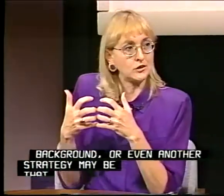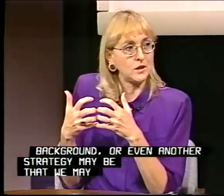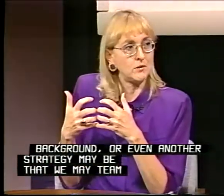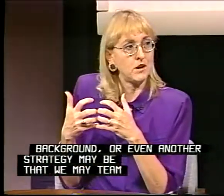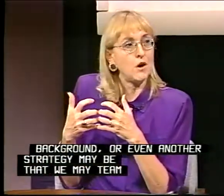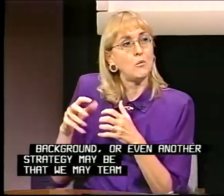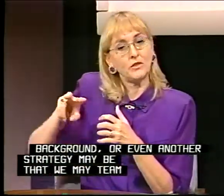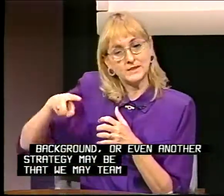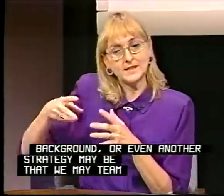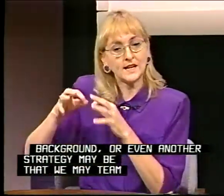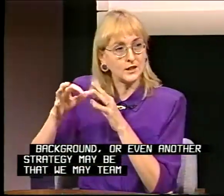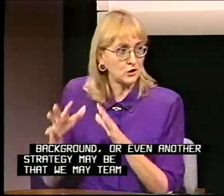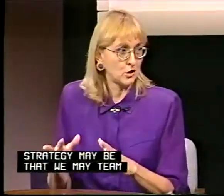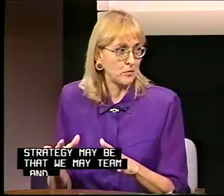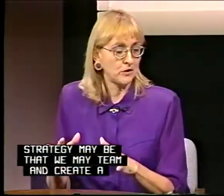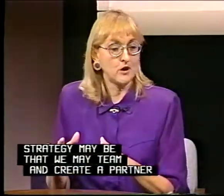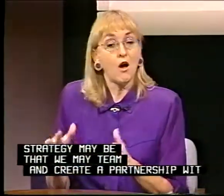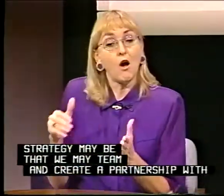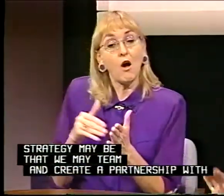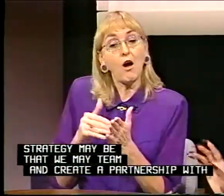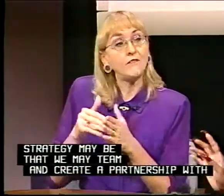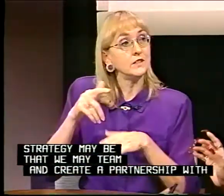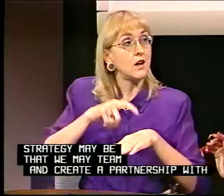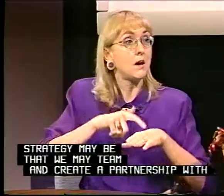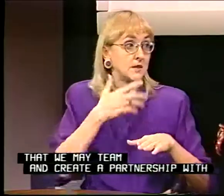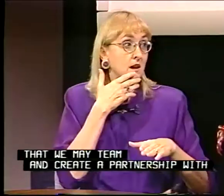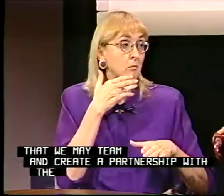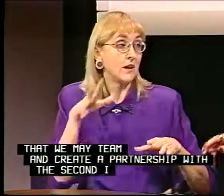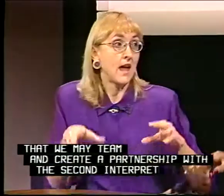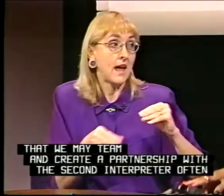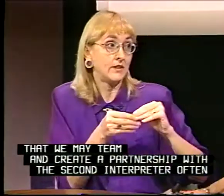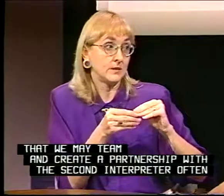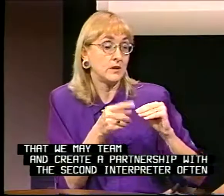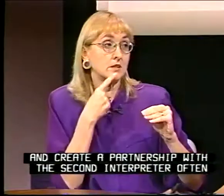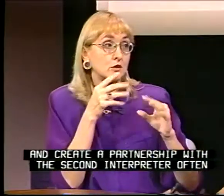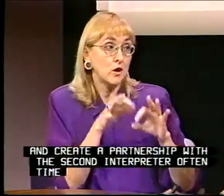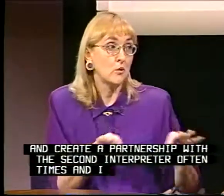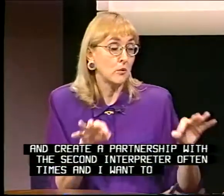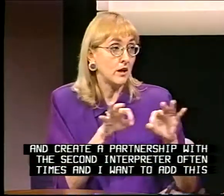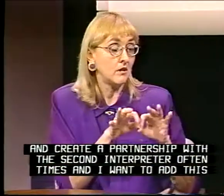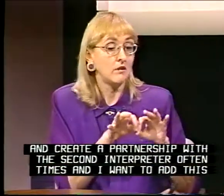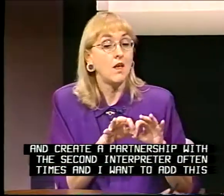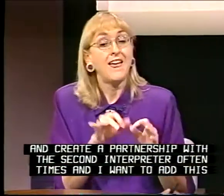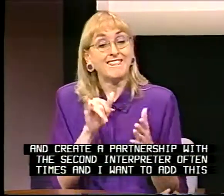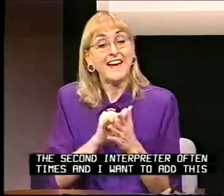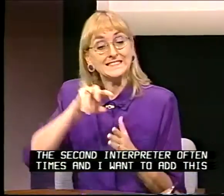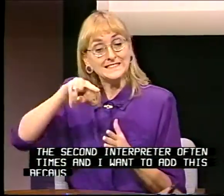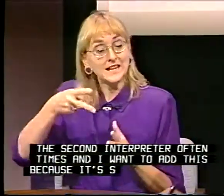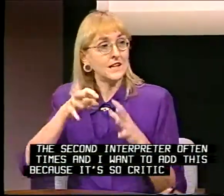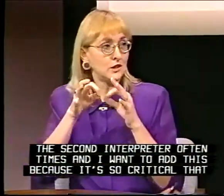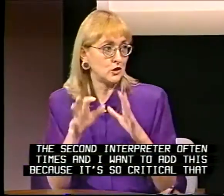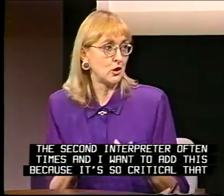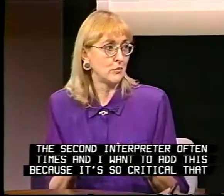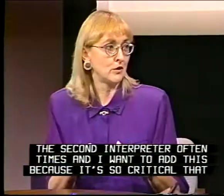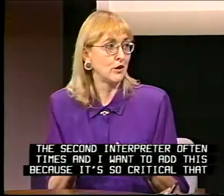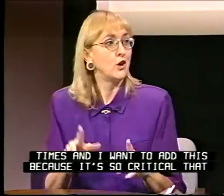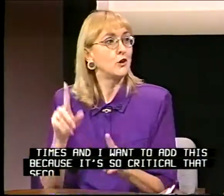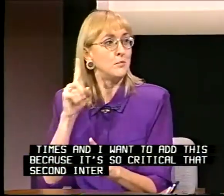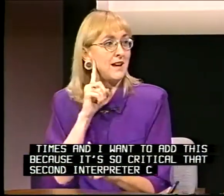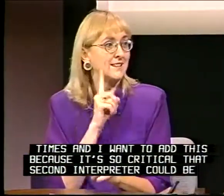with the second interpreter. Oftentimes, and I want to add this because it's so critical, that second interpreter could be a